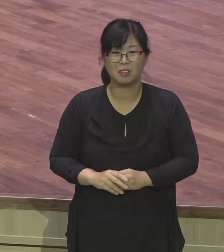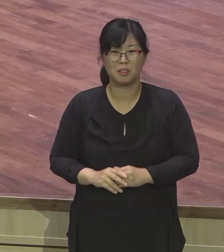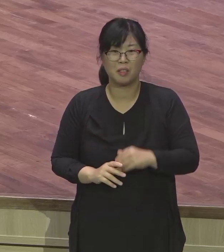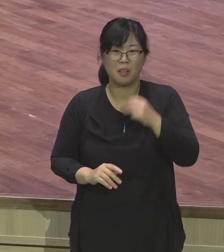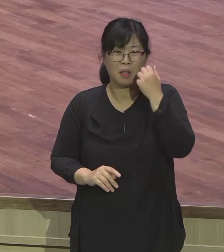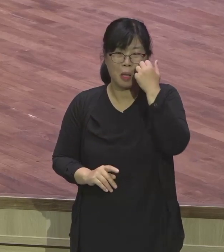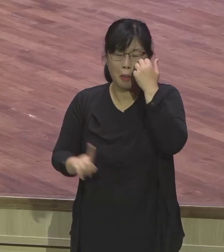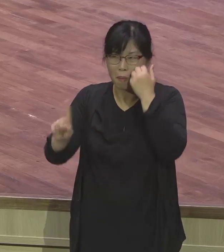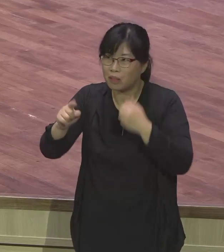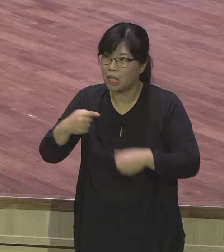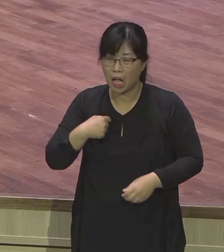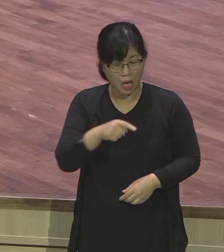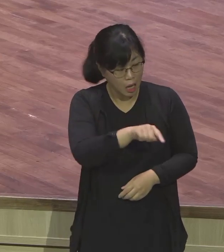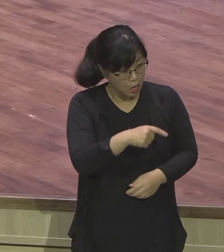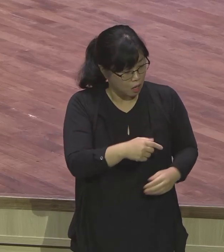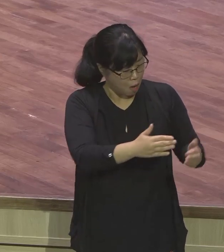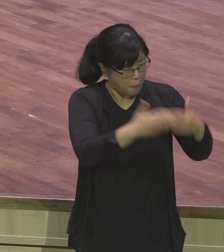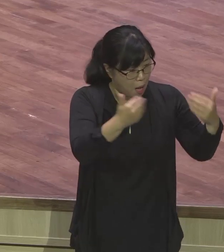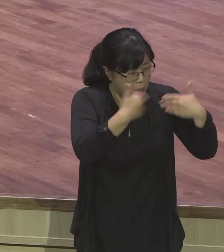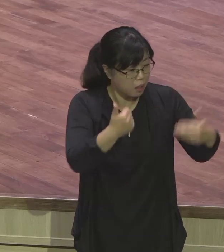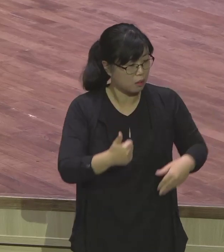사람에게 이만 돌아서 저만하고 저만하고 그런 짓도 안 해요.